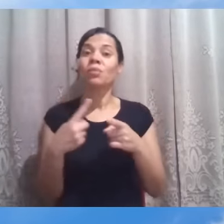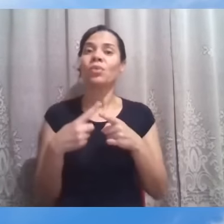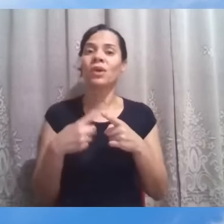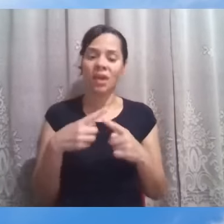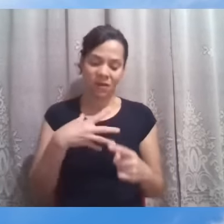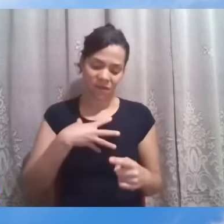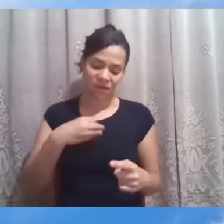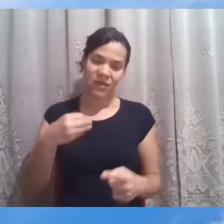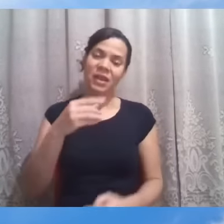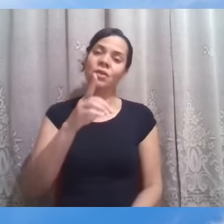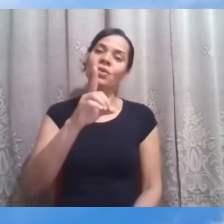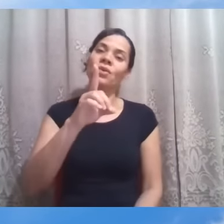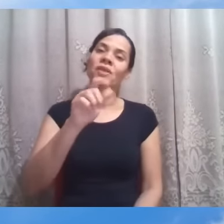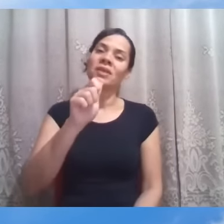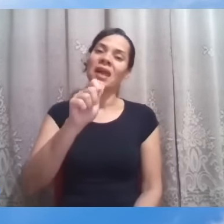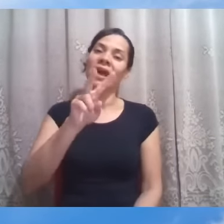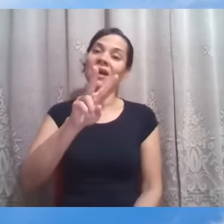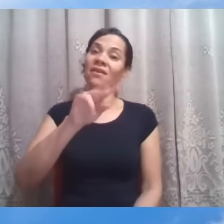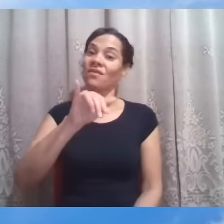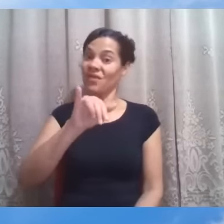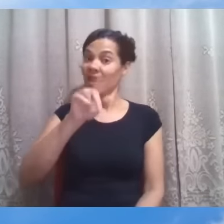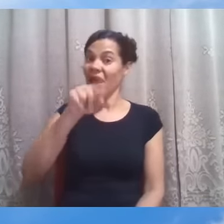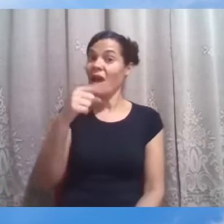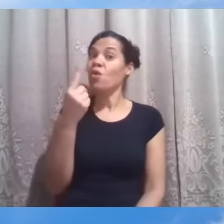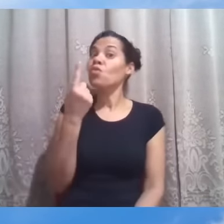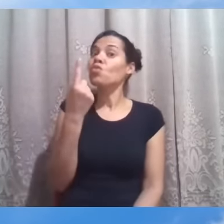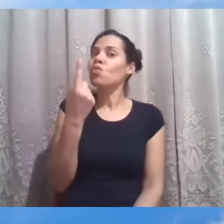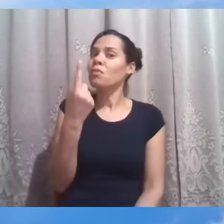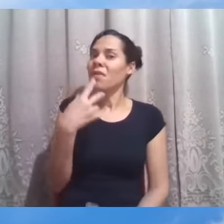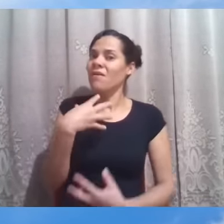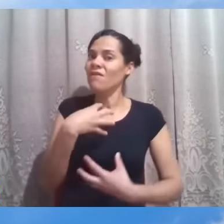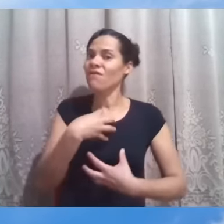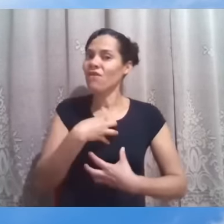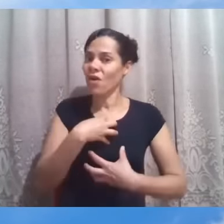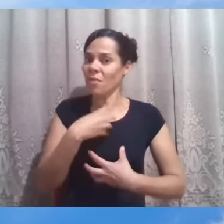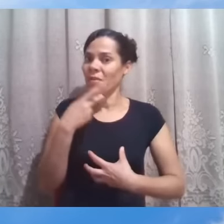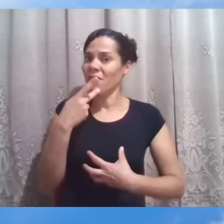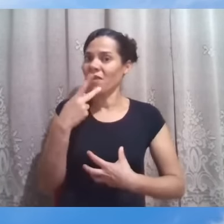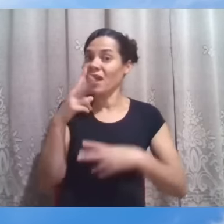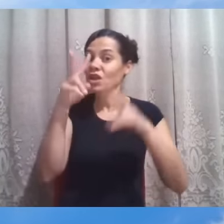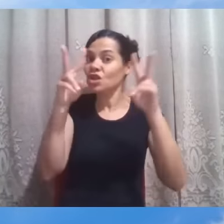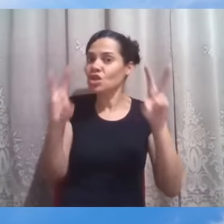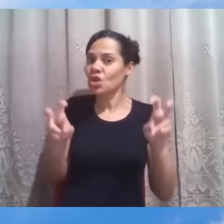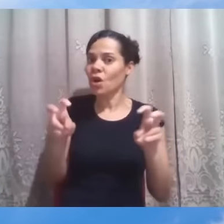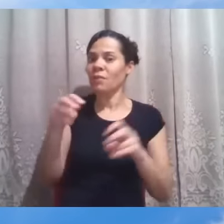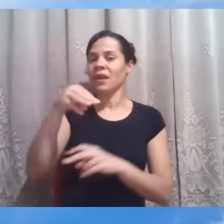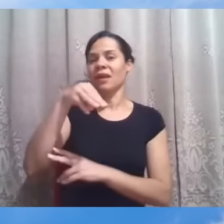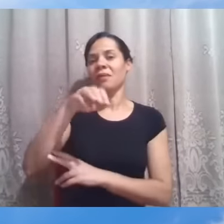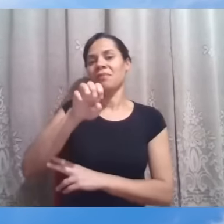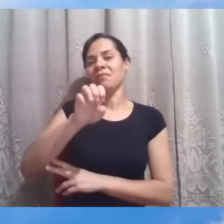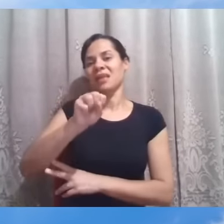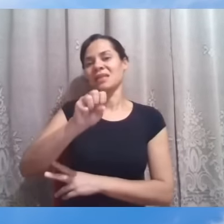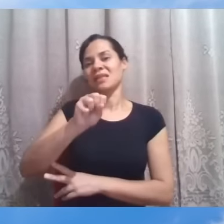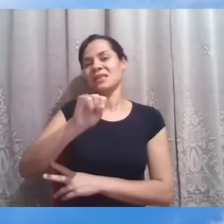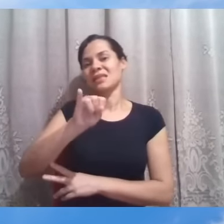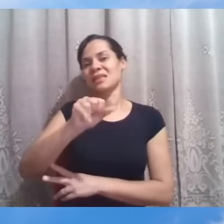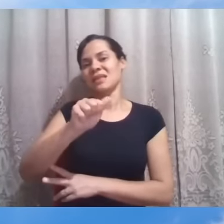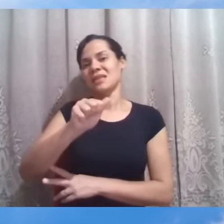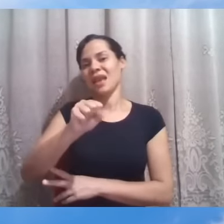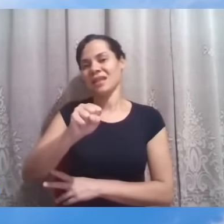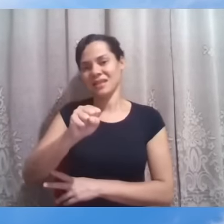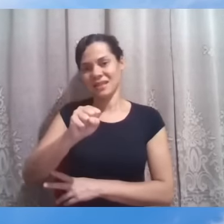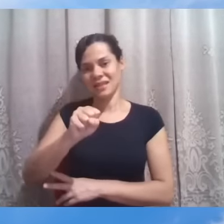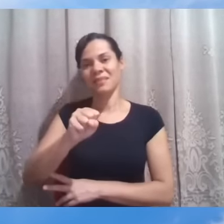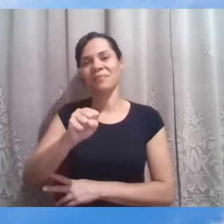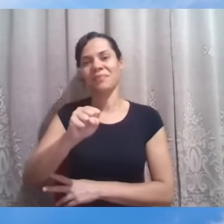era um dos títulos utilizados para fazer referência ao Messias. que os judeus utilizavam